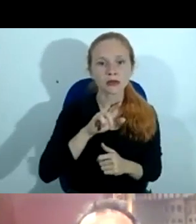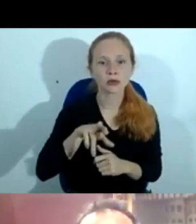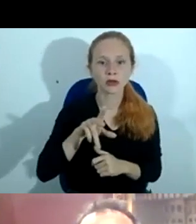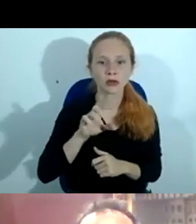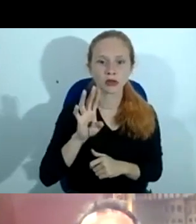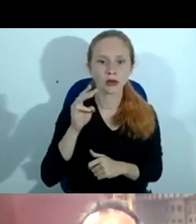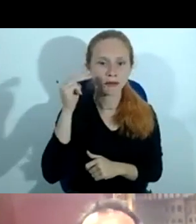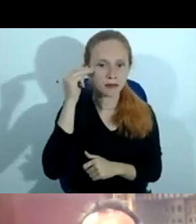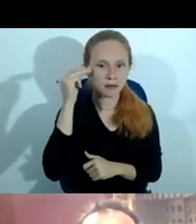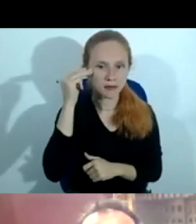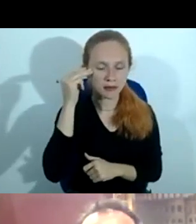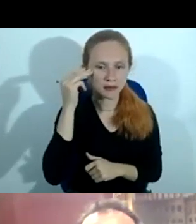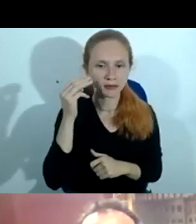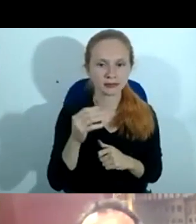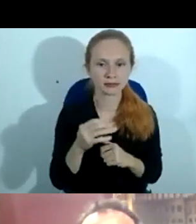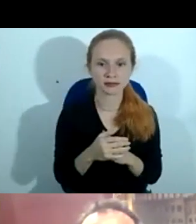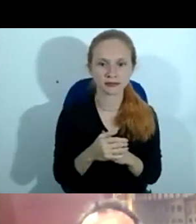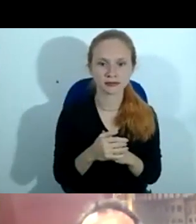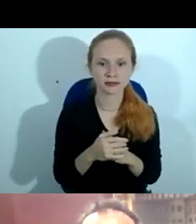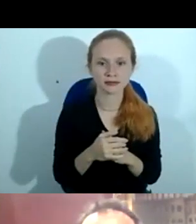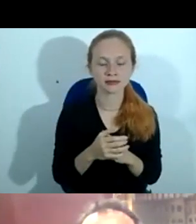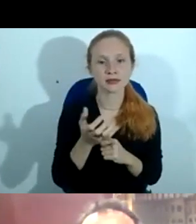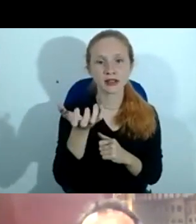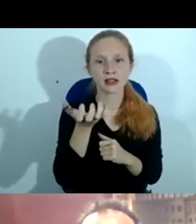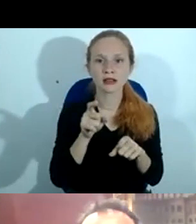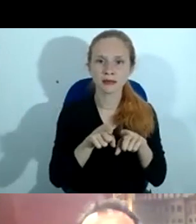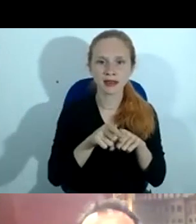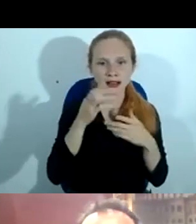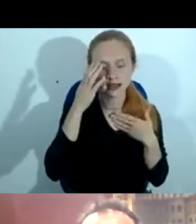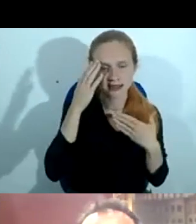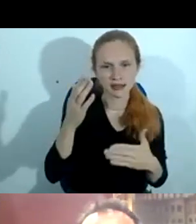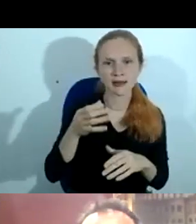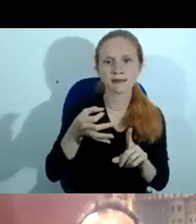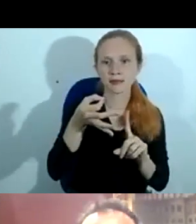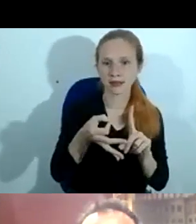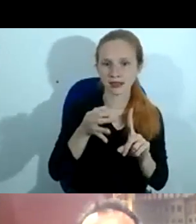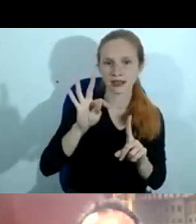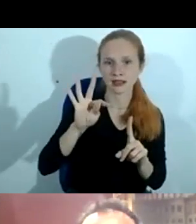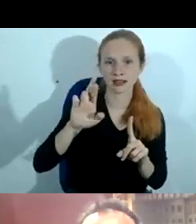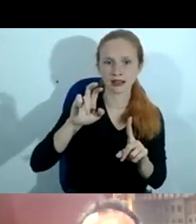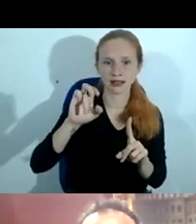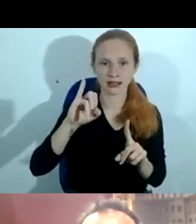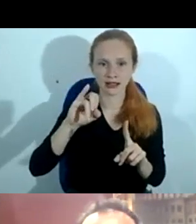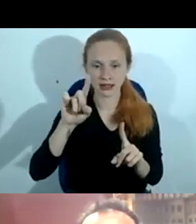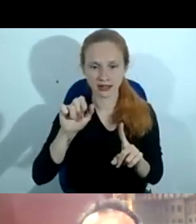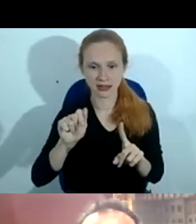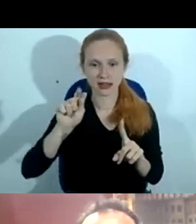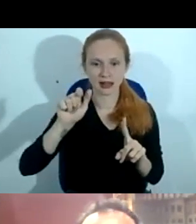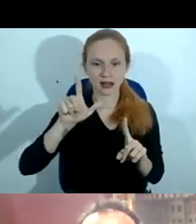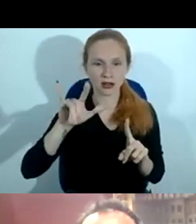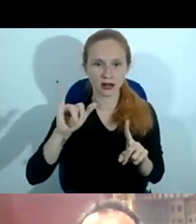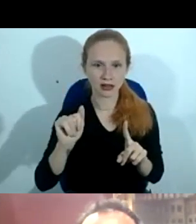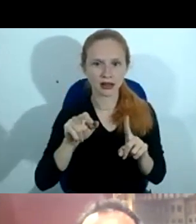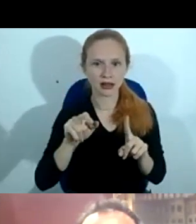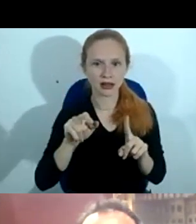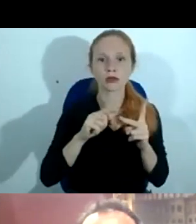do desembargador Cláudio Viana de Lima, mas agradecer a Tereza Gaudi, agradecer o desembargador Najib, doutora Maria